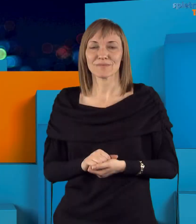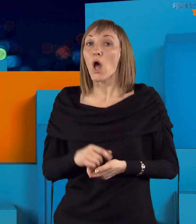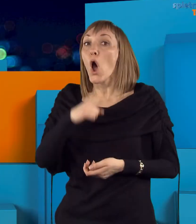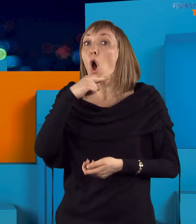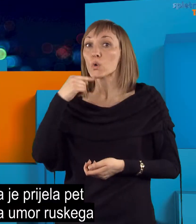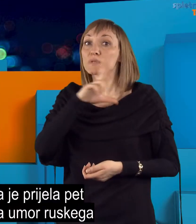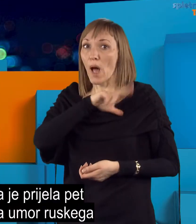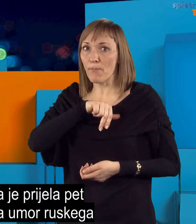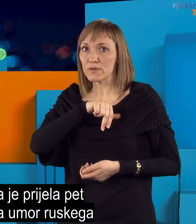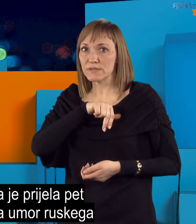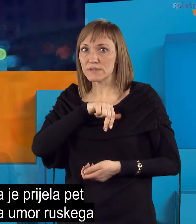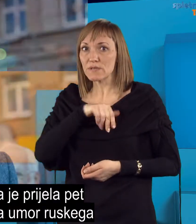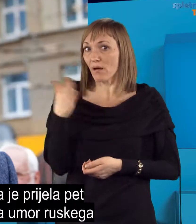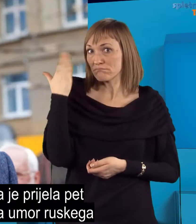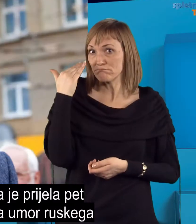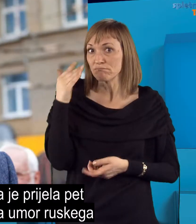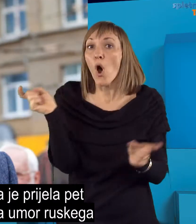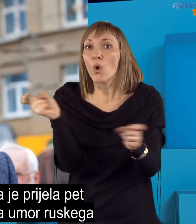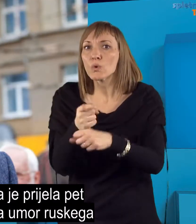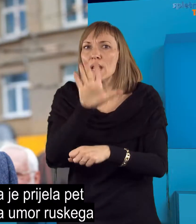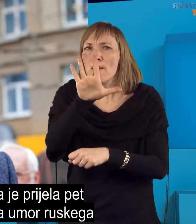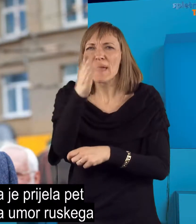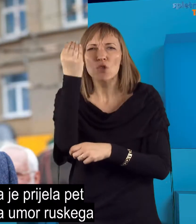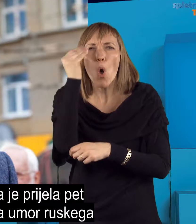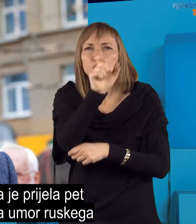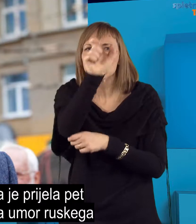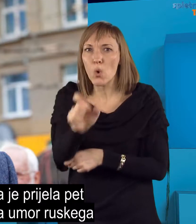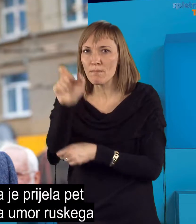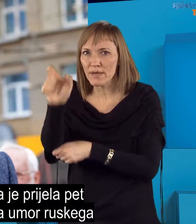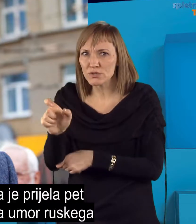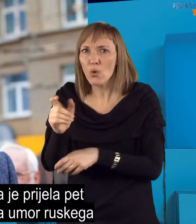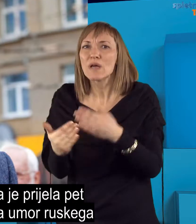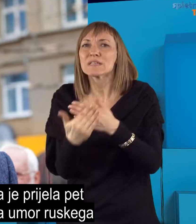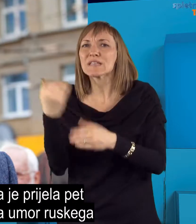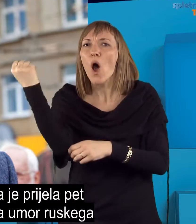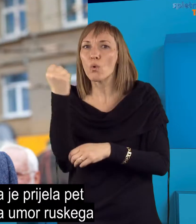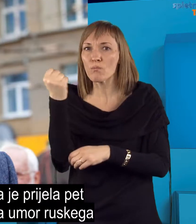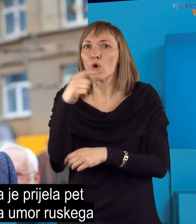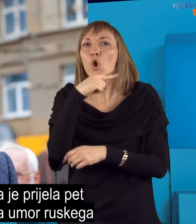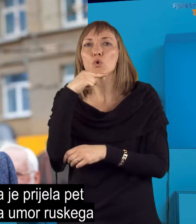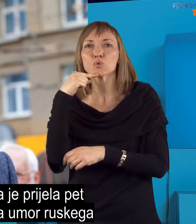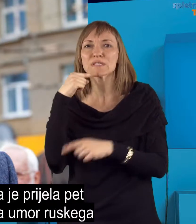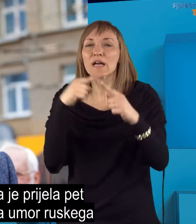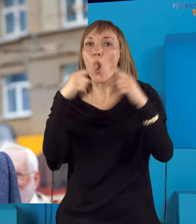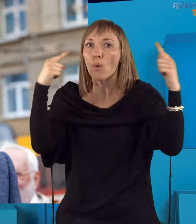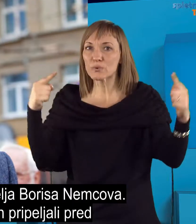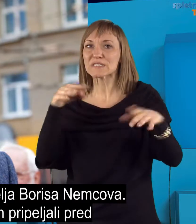Ruska policija je prijela pet osumljencev za umor ruskega opozicijskega voditelja Borisa Nemcova.